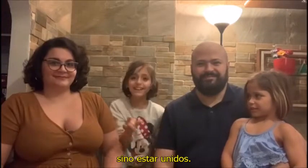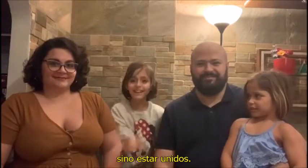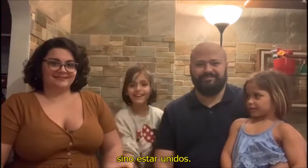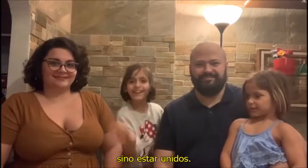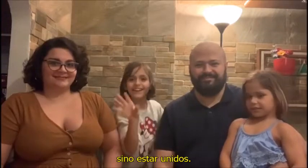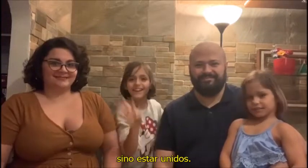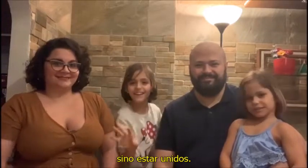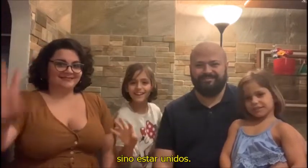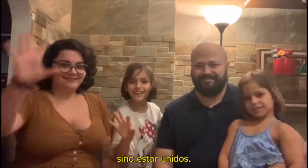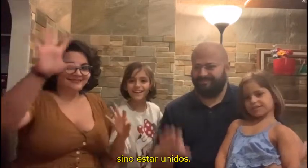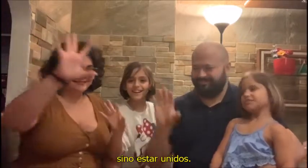unidos.